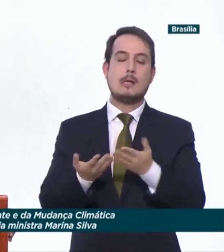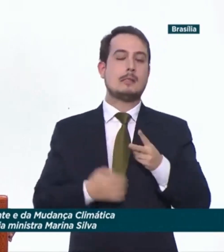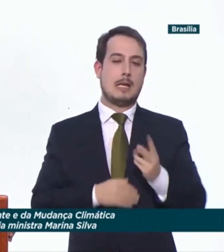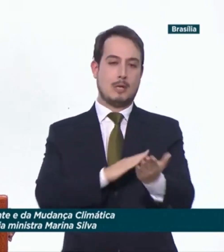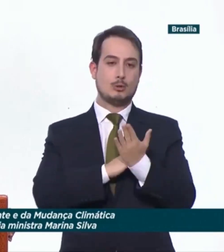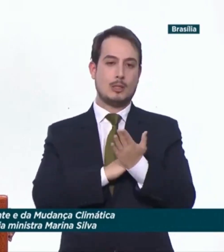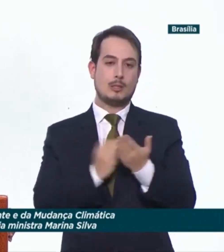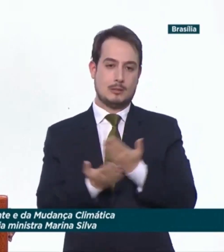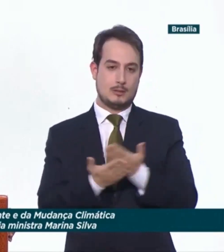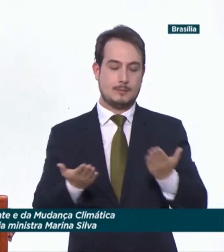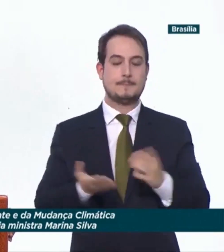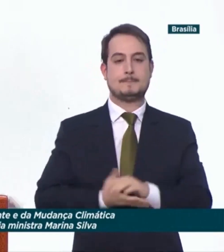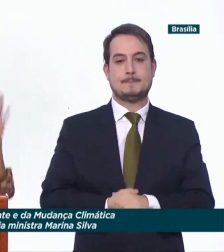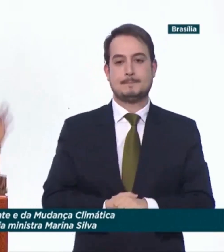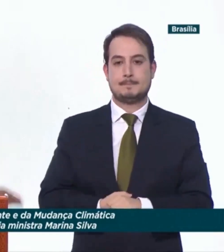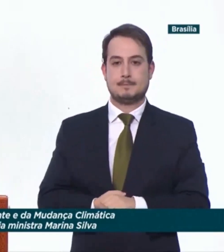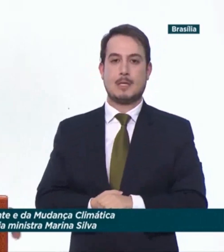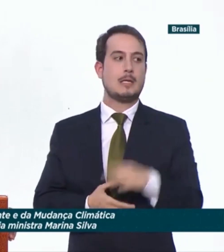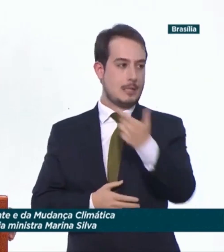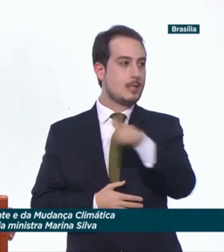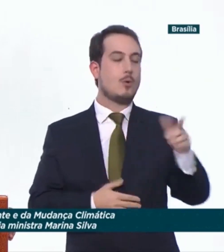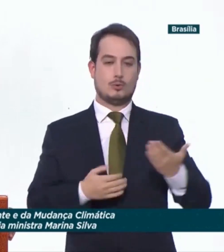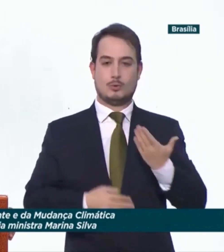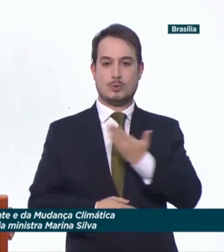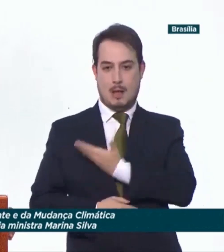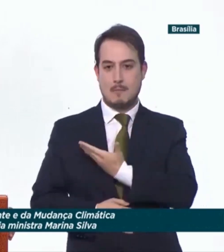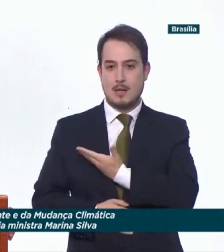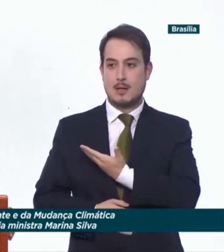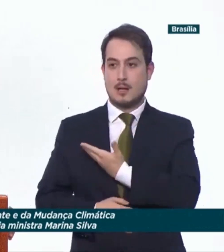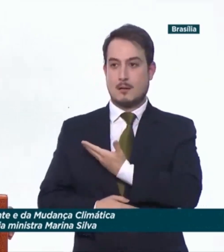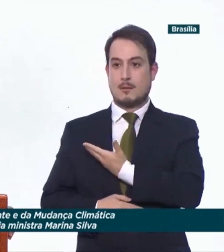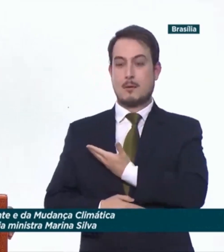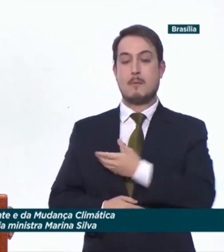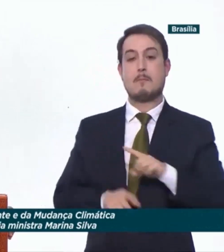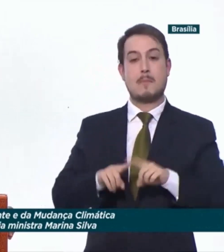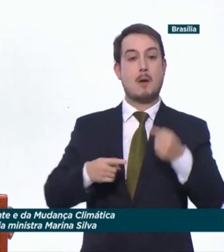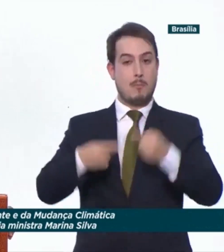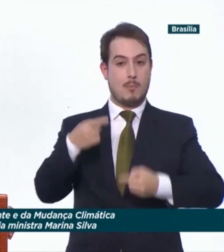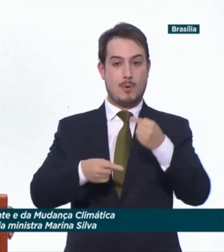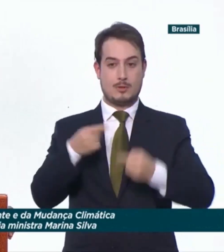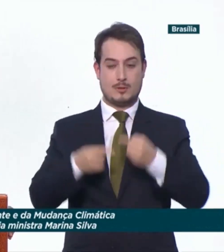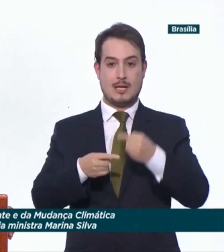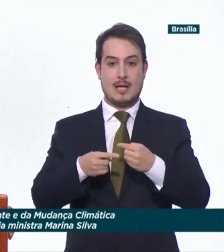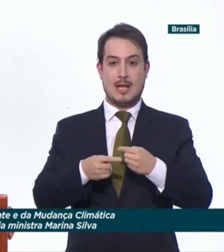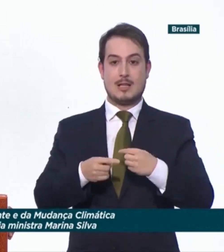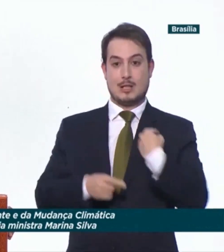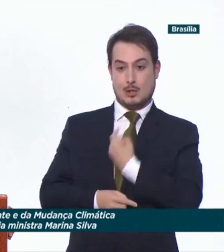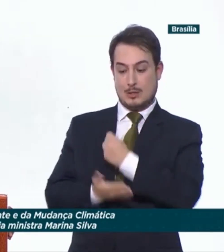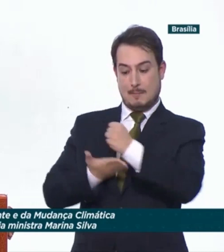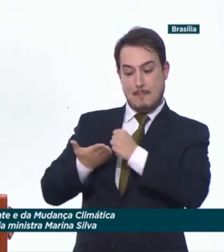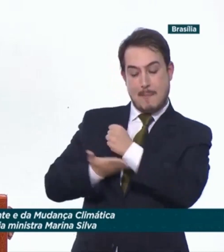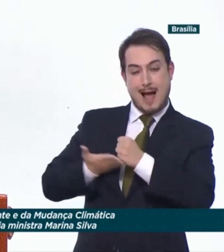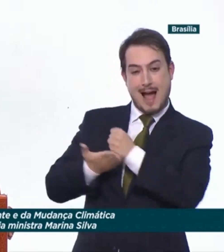Animais, além da recriação da Secretaria Nacional de Mudança Climática. Segundo Marina, irão retornar